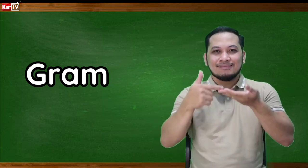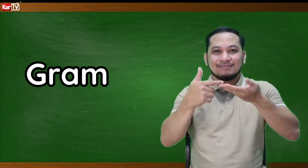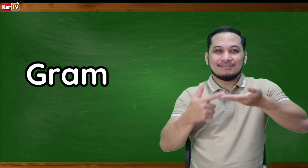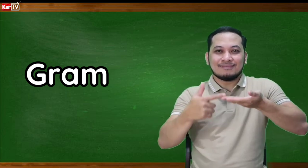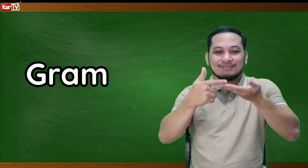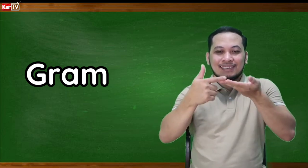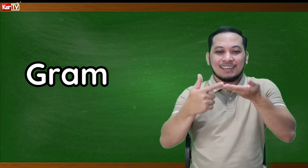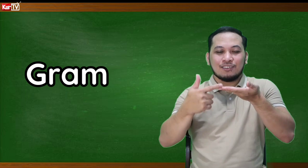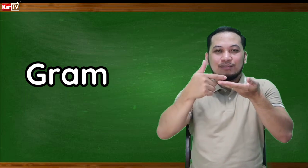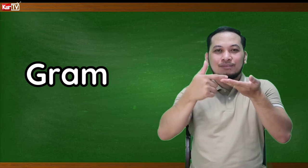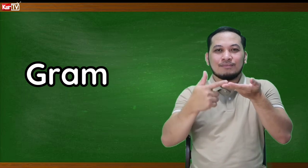Ayan o.